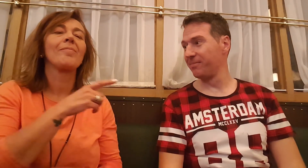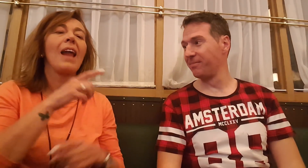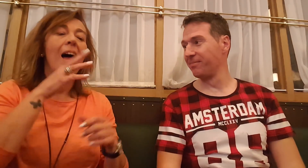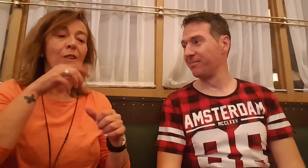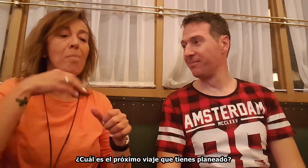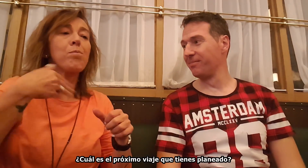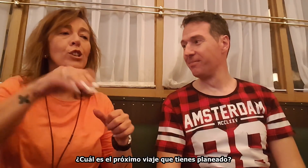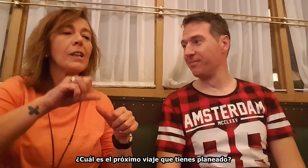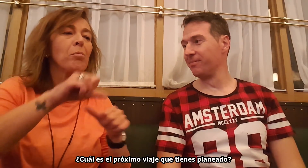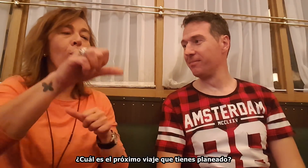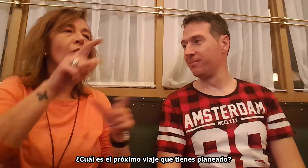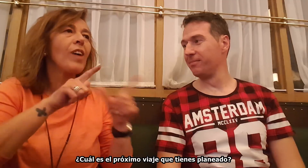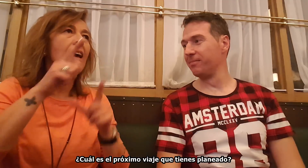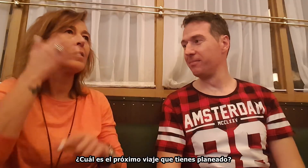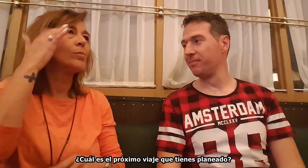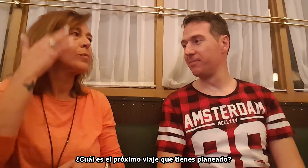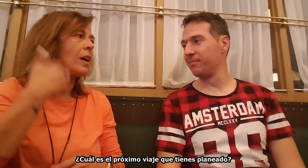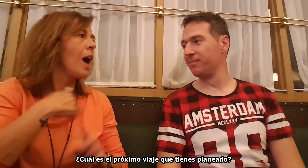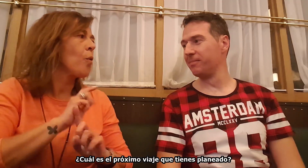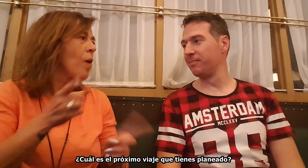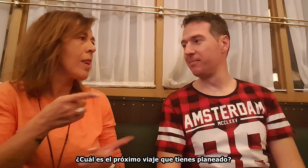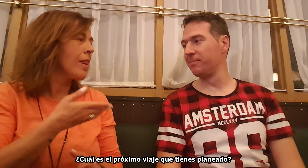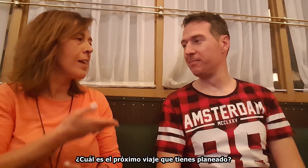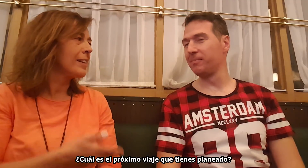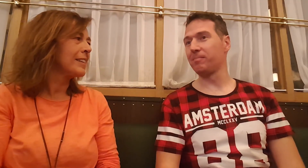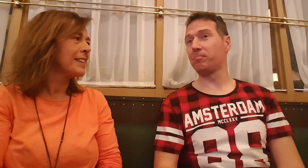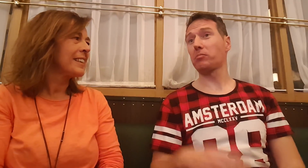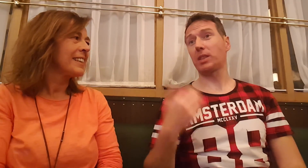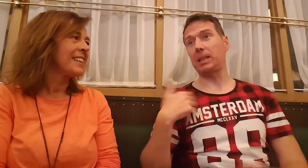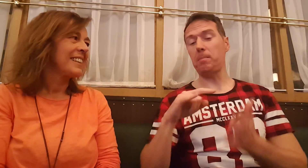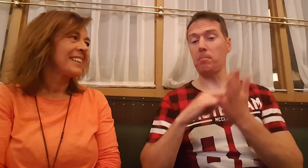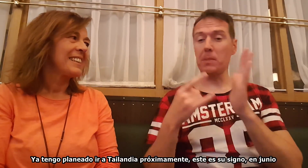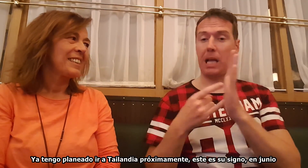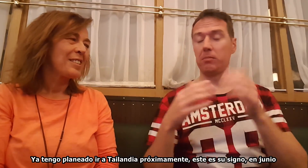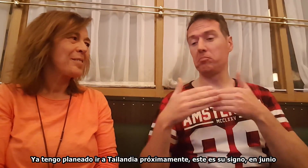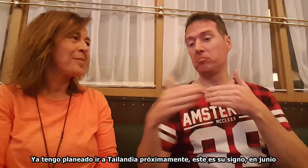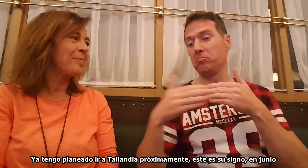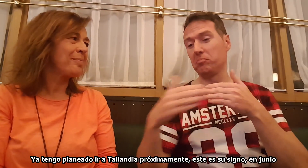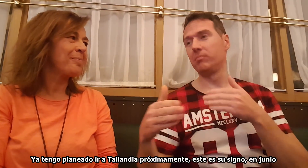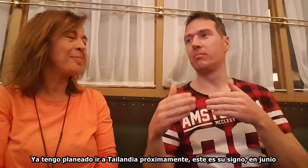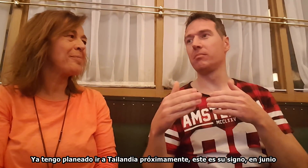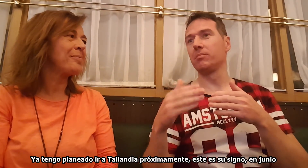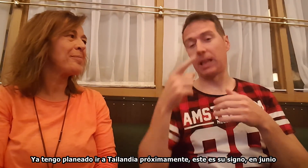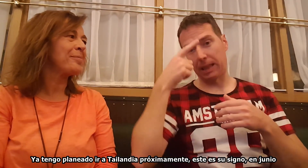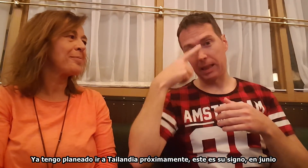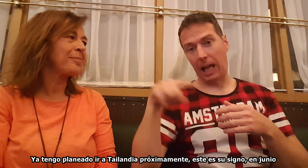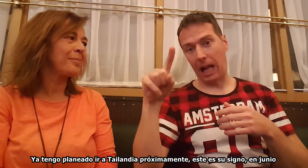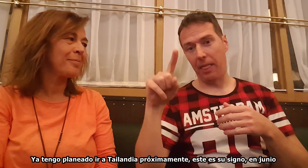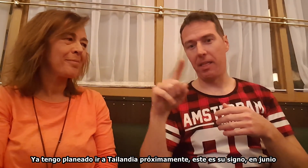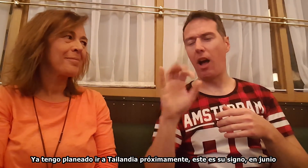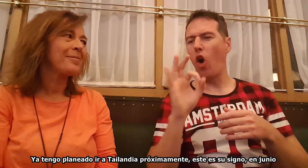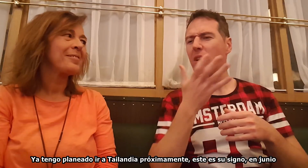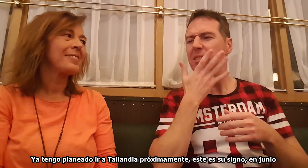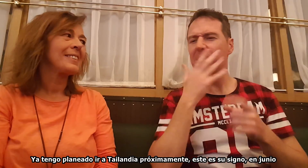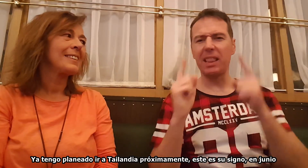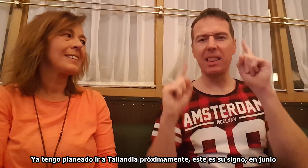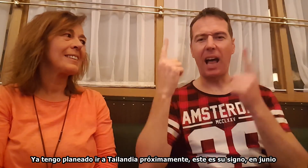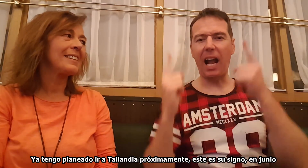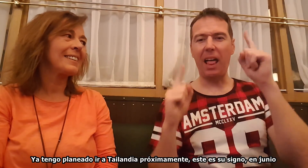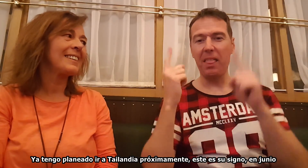¿Cuál es el próximo viaje que tienes planeado? Ya tengo planeado ir a Tailandia próximamente. Ese es su